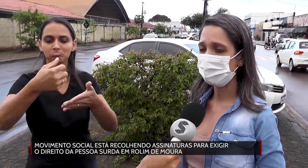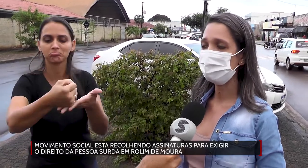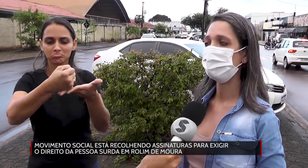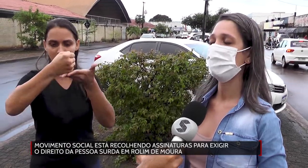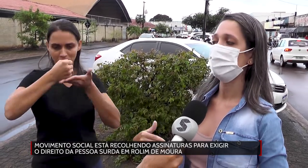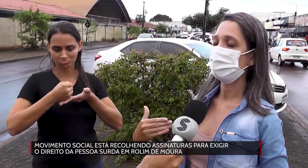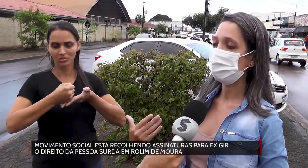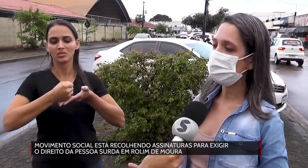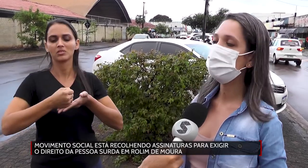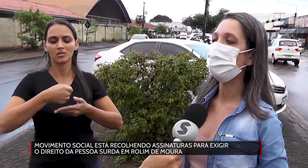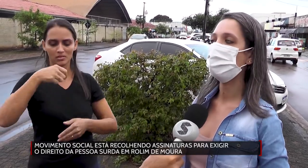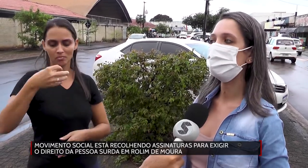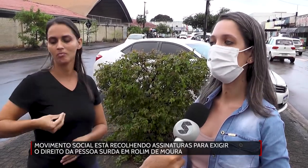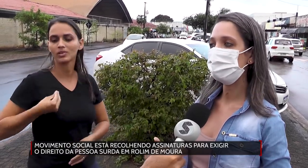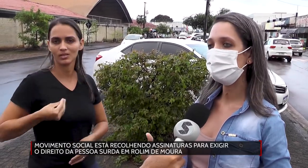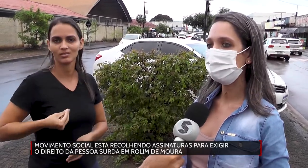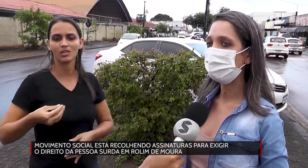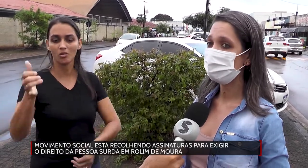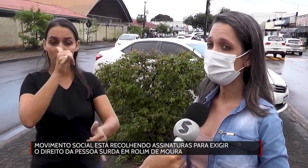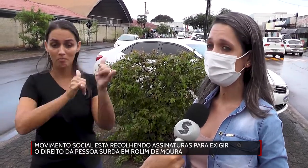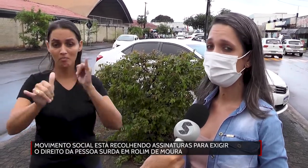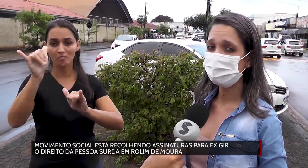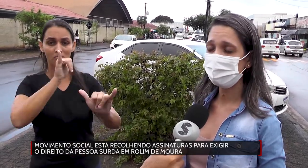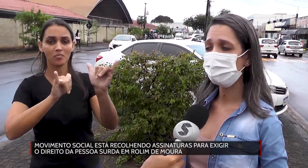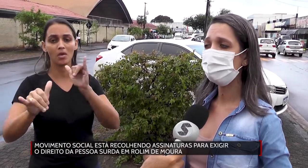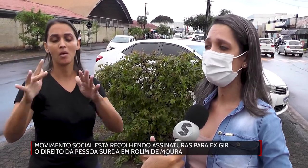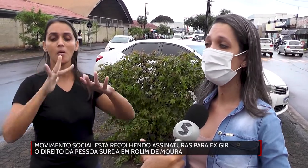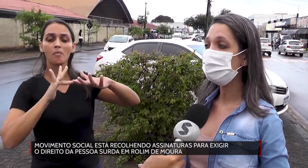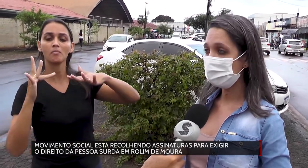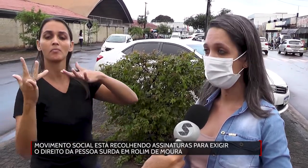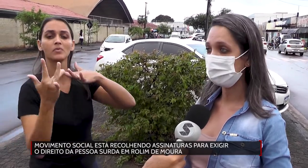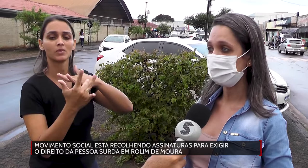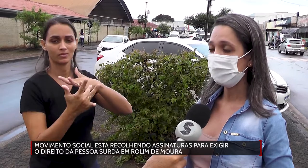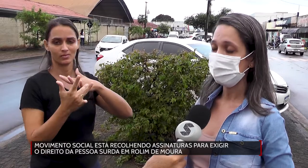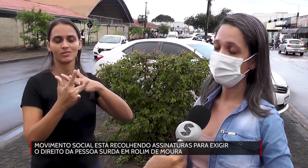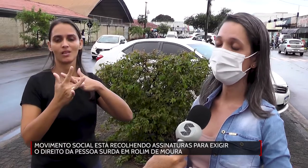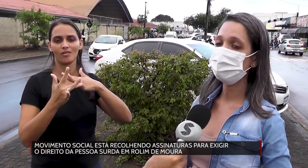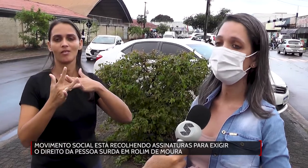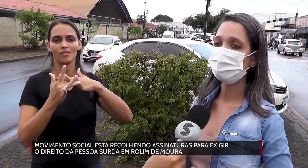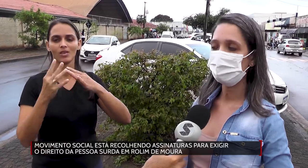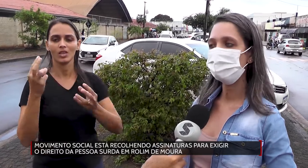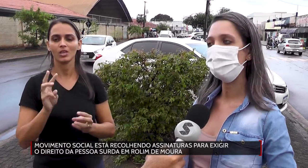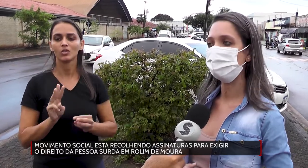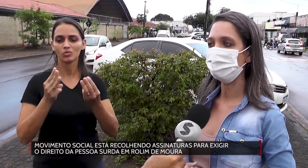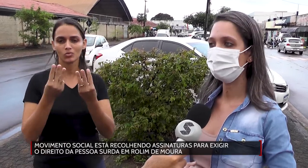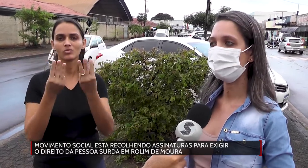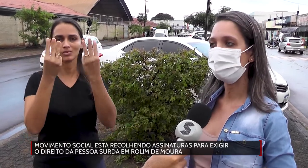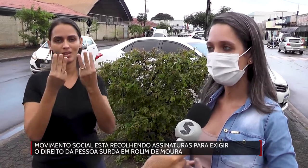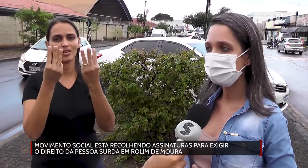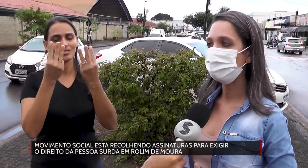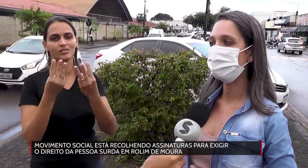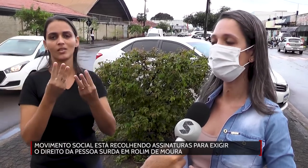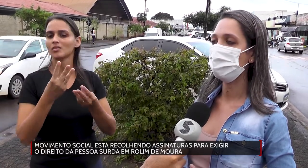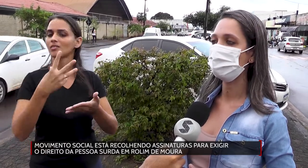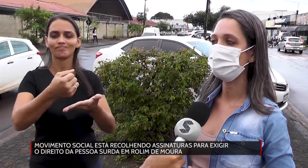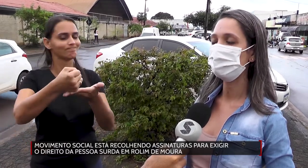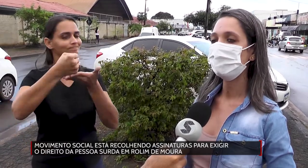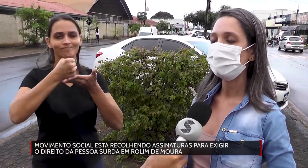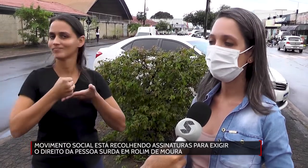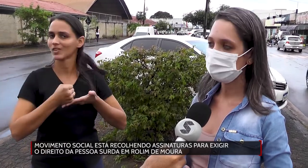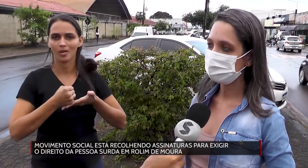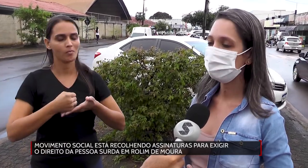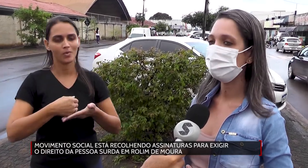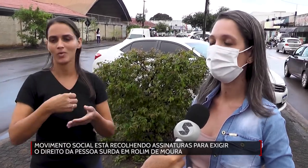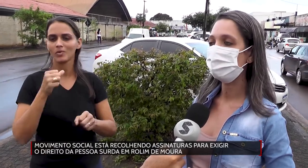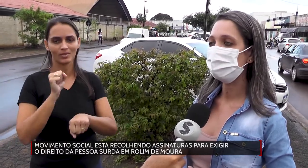redes sociais, né, nos sites, e a gente não está tendo o apoio esperado. Então a gente vem pedir também para a população abraçar essa causa